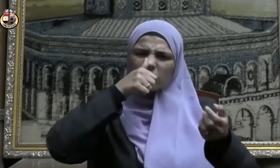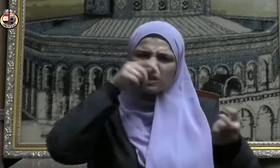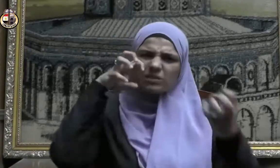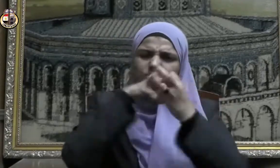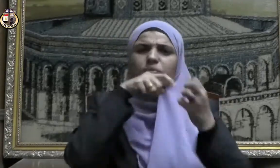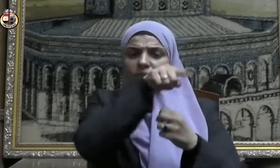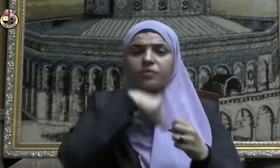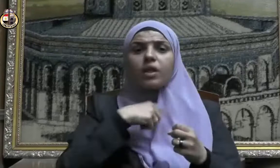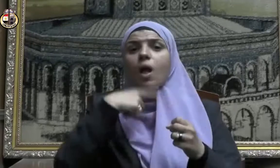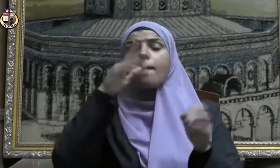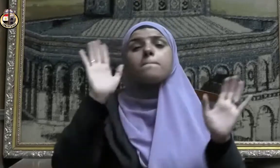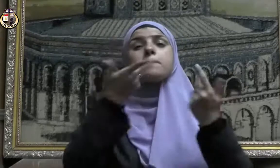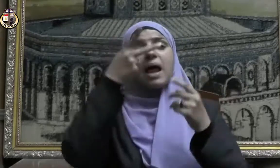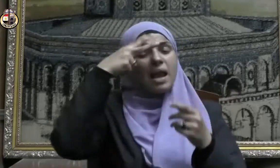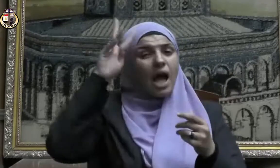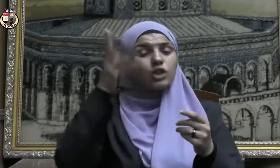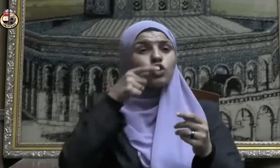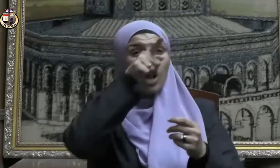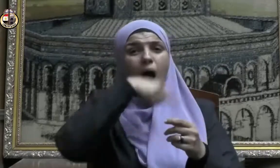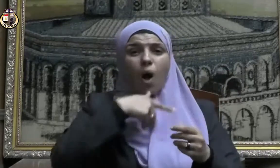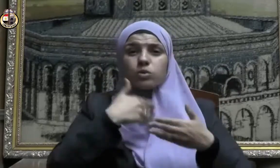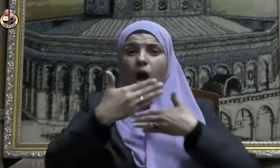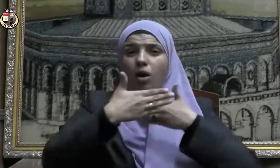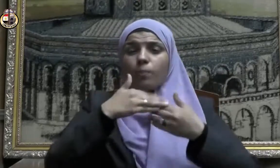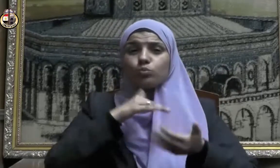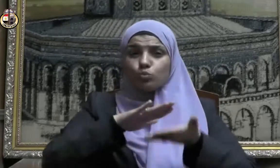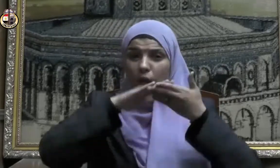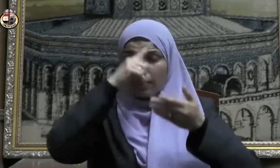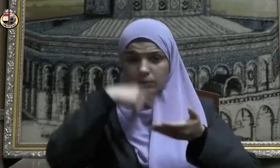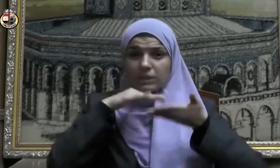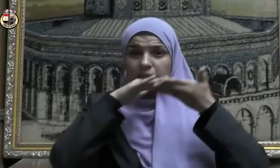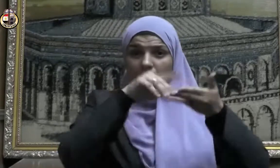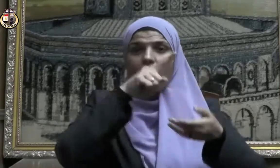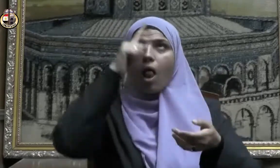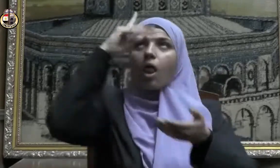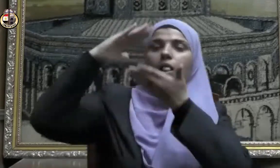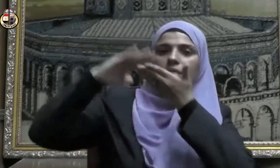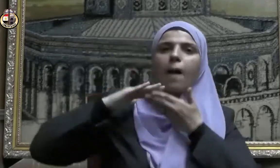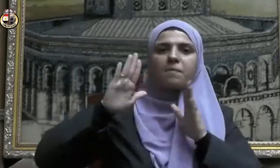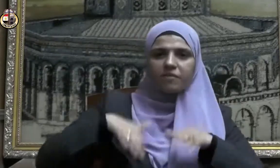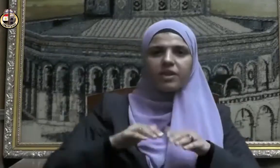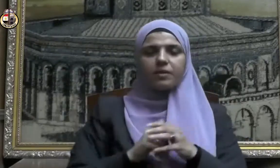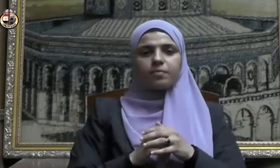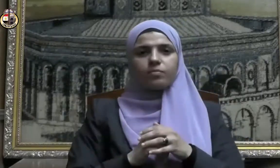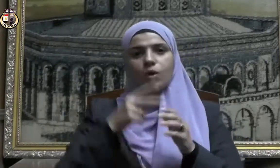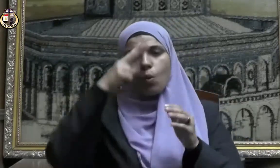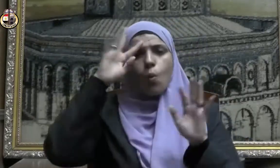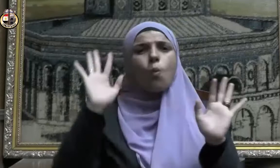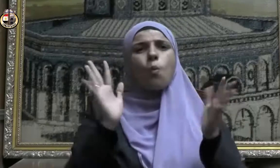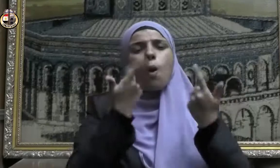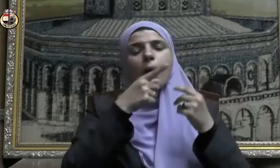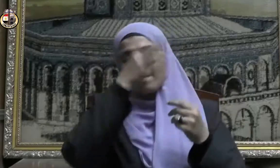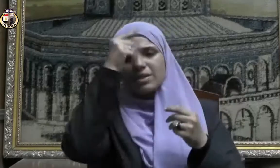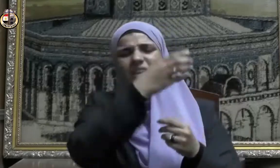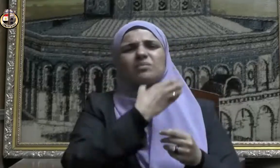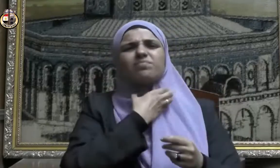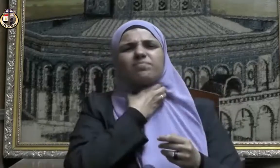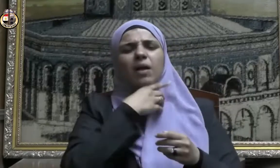ومن كان في حاجة أخيه كان الله في حاجته ومن فرج عن مسلم